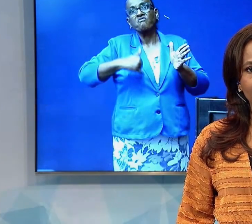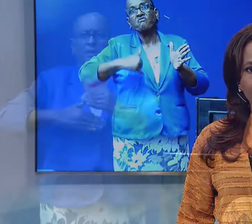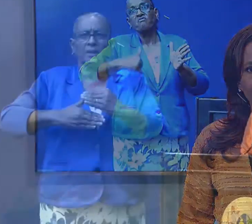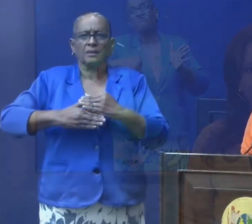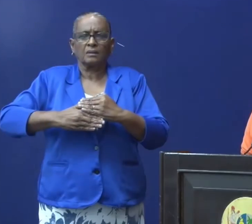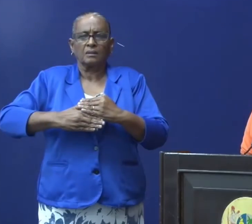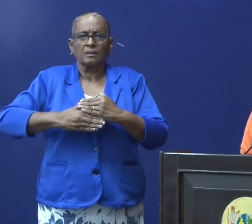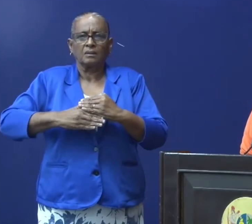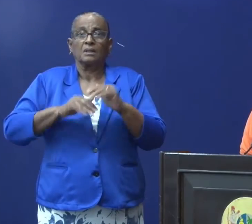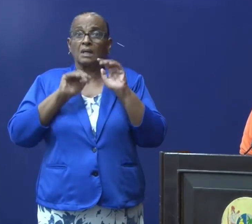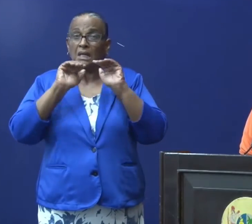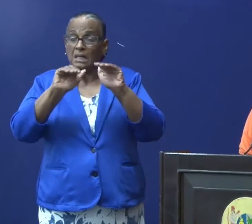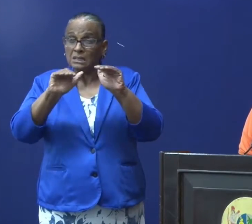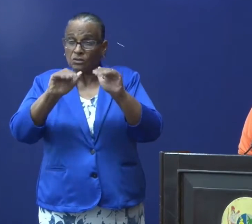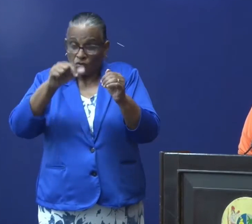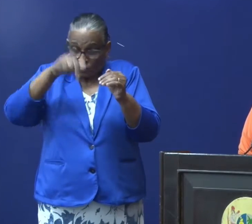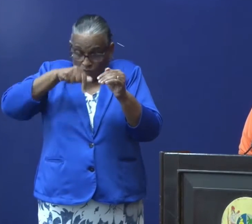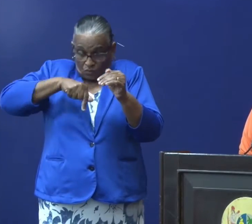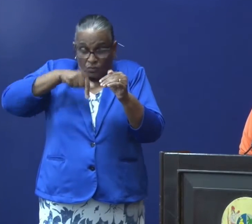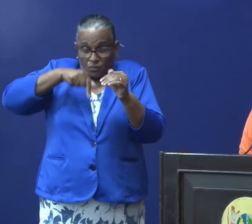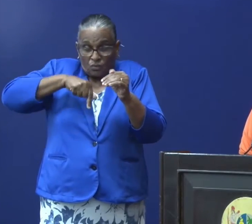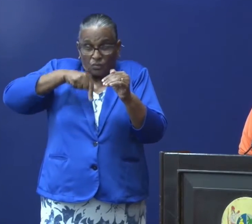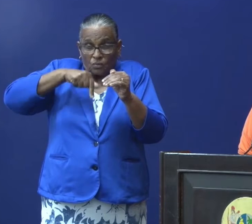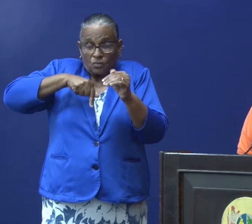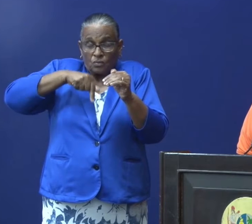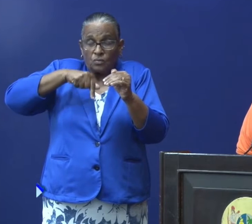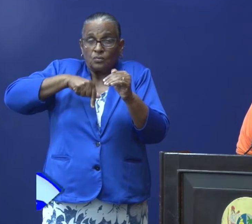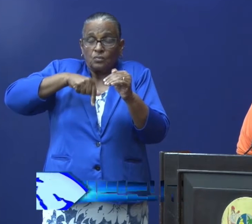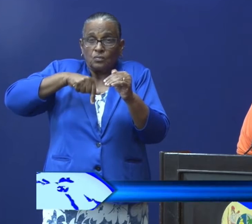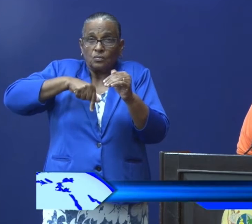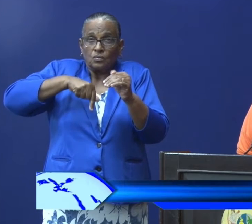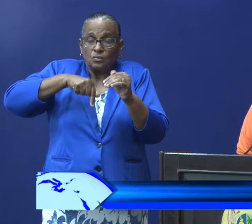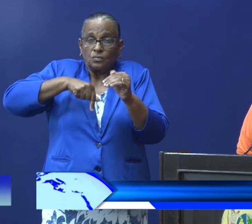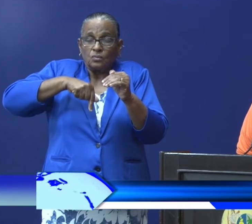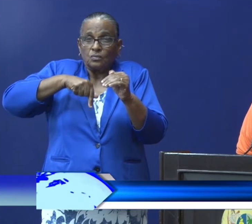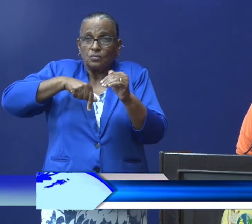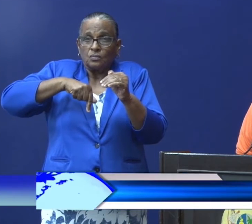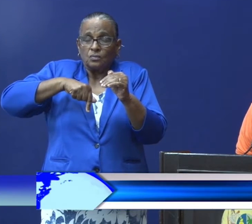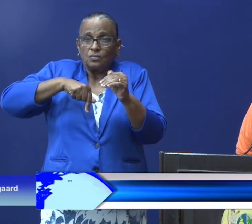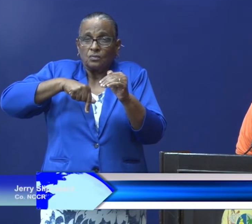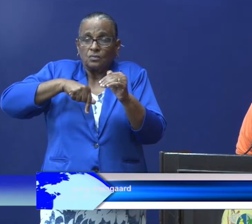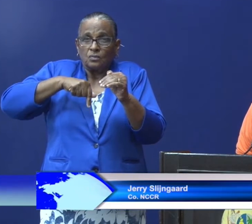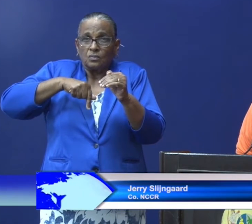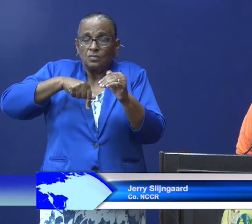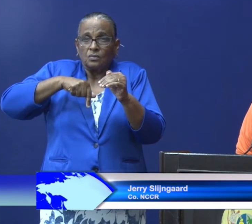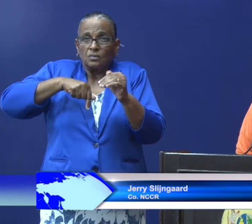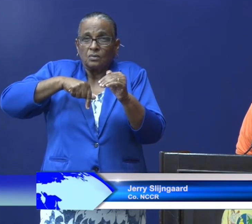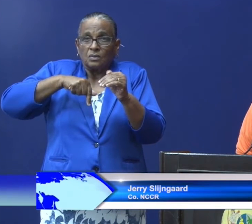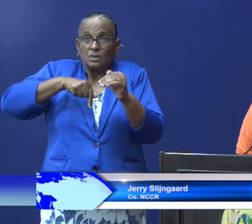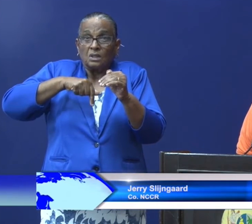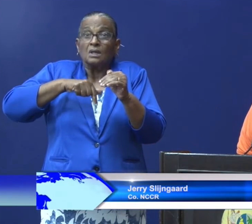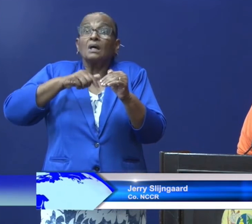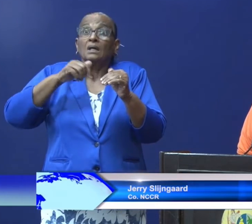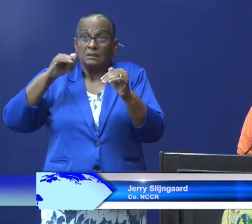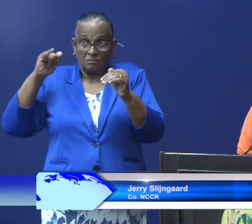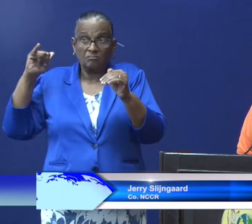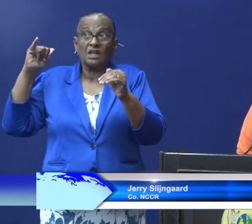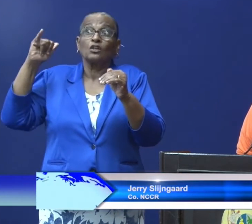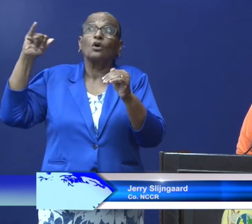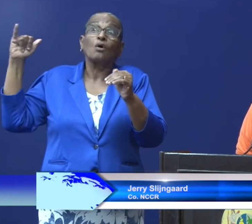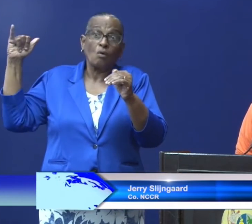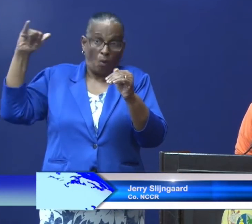De instructie tot op dit moment is dus dat de repatriatie zal